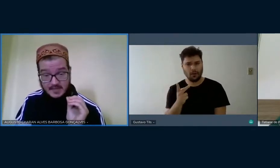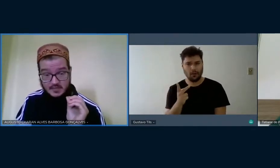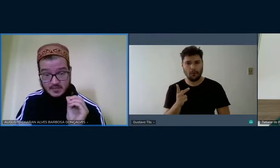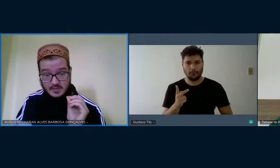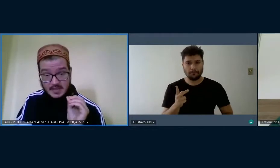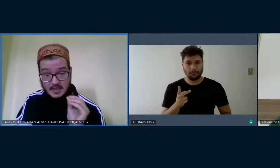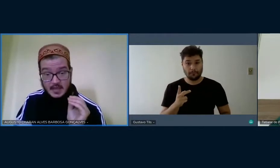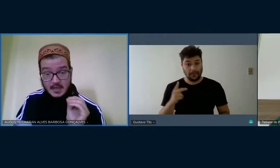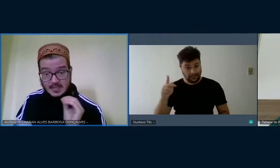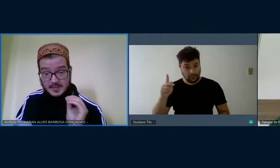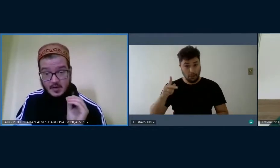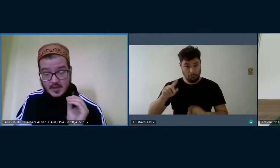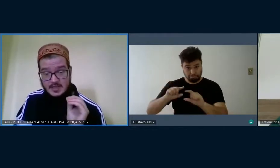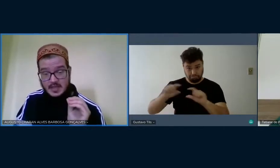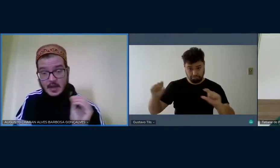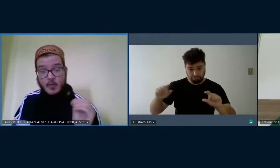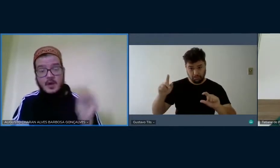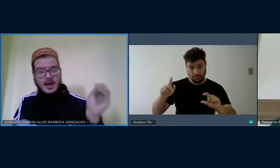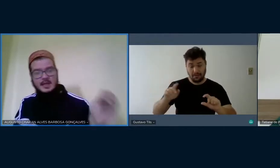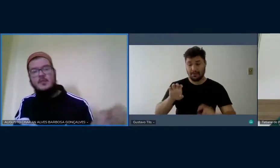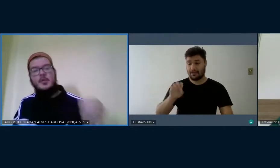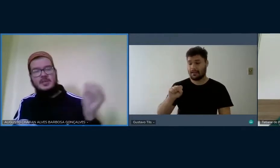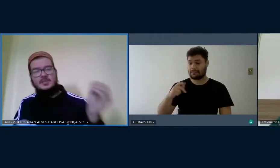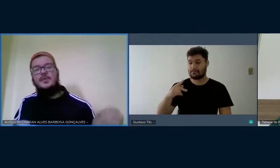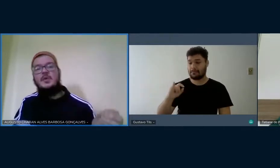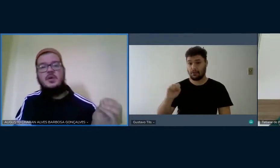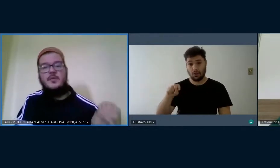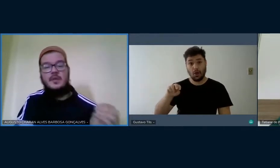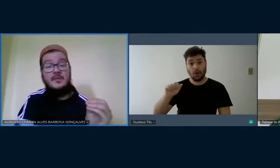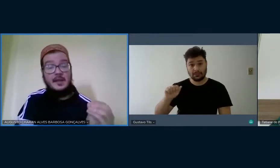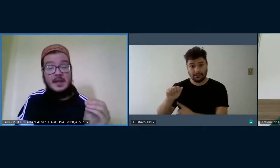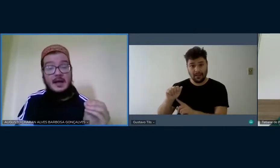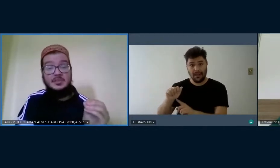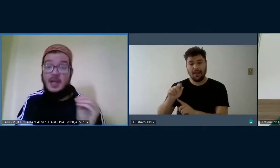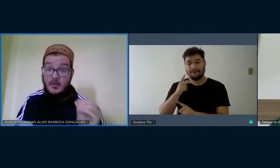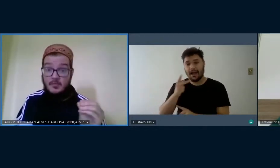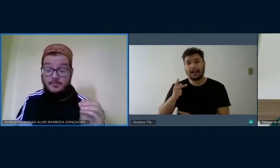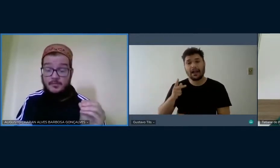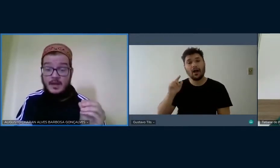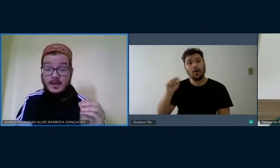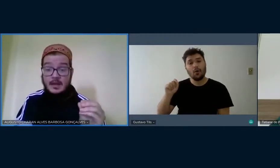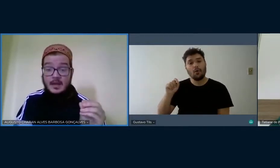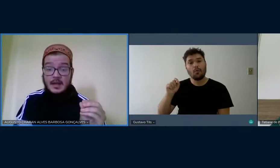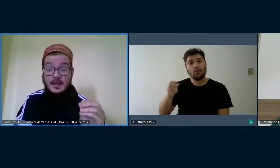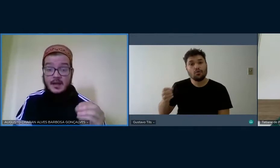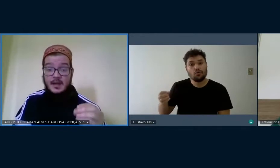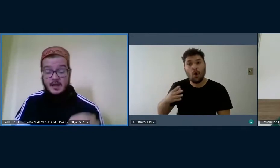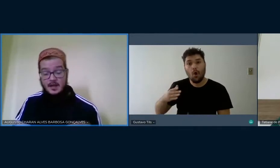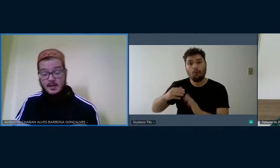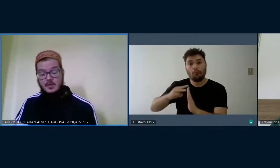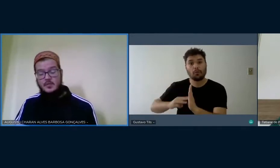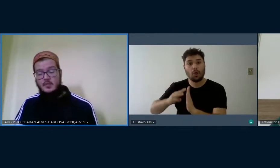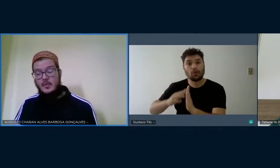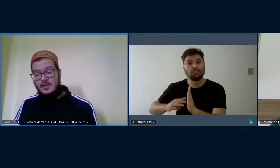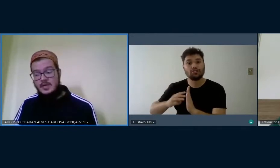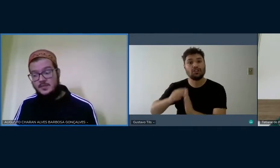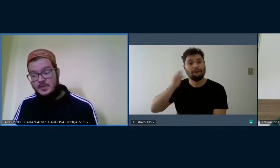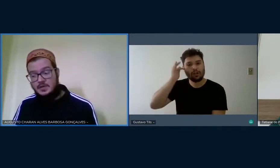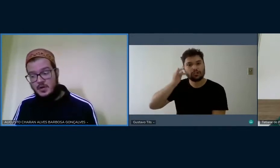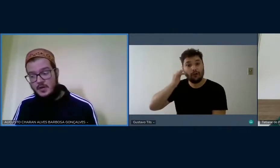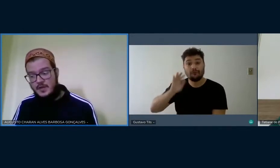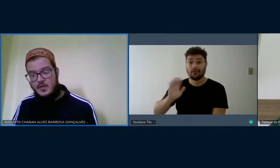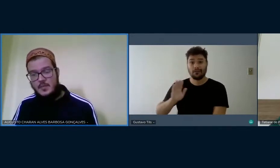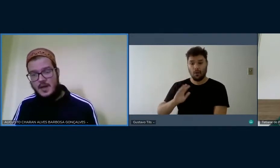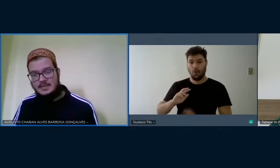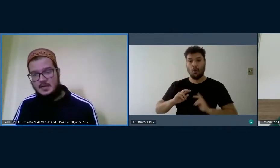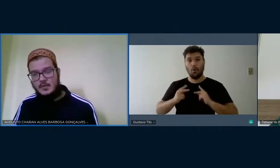são palavras suas, que espinosa inauguraria o monismo filosófico. Na verdade, não. Que o monismo